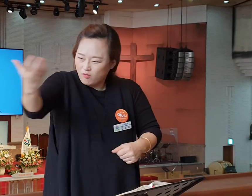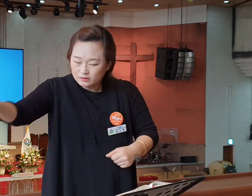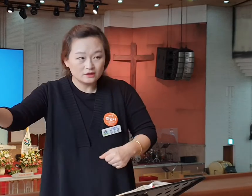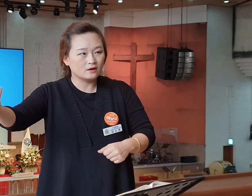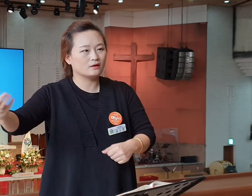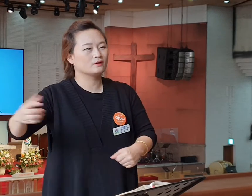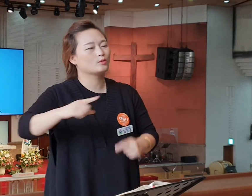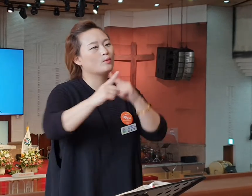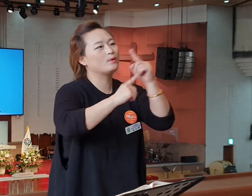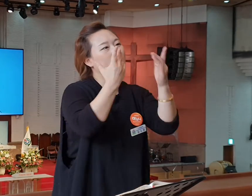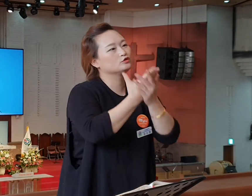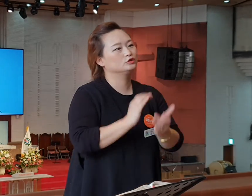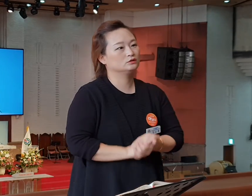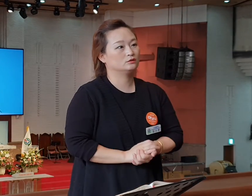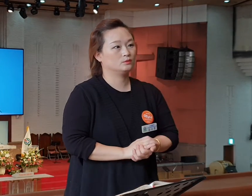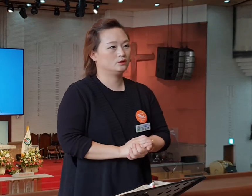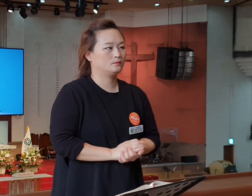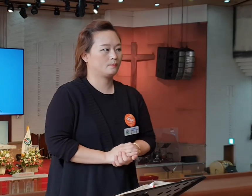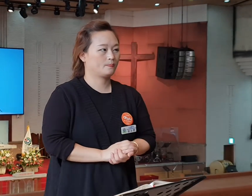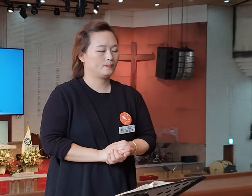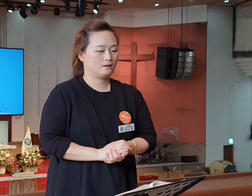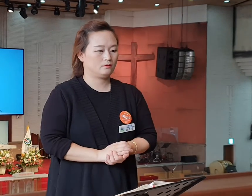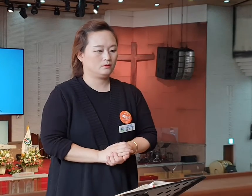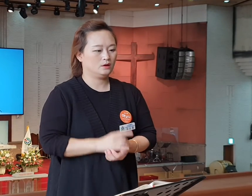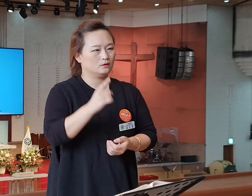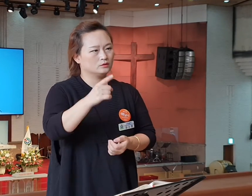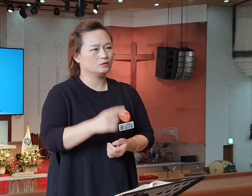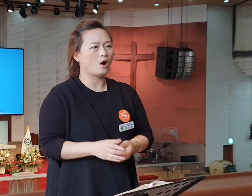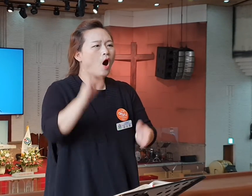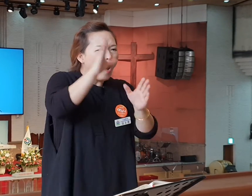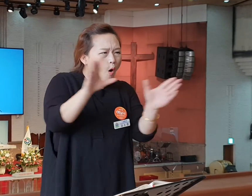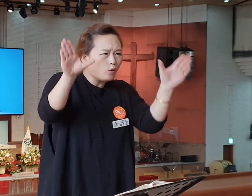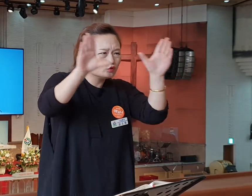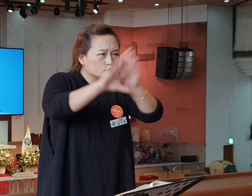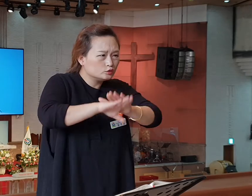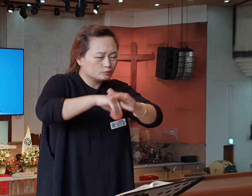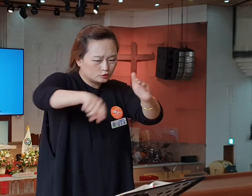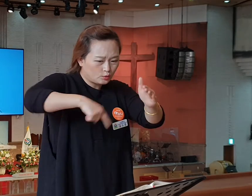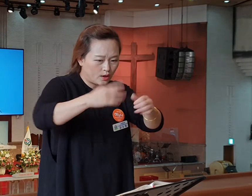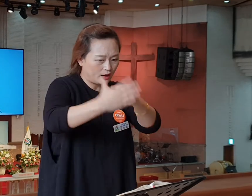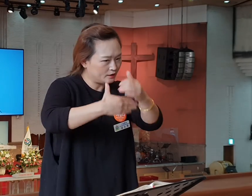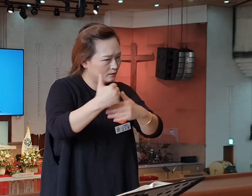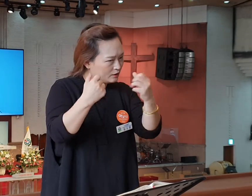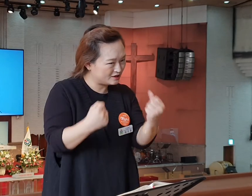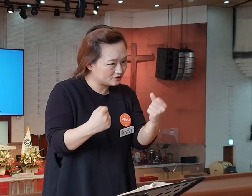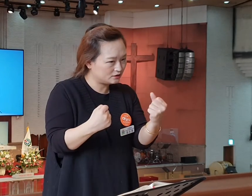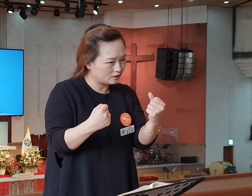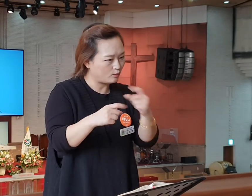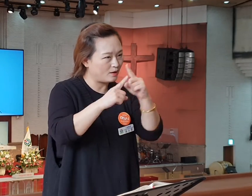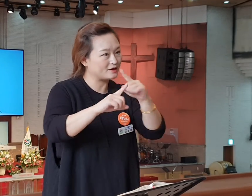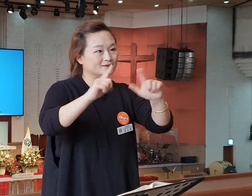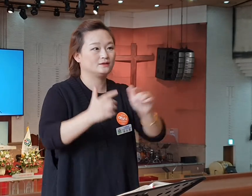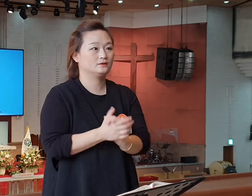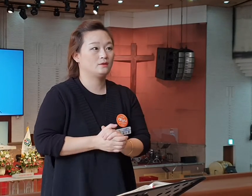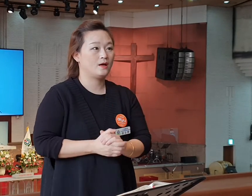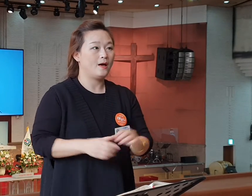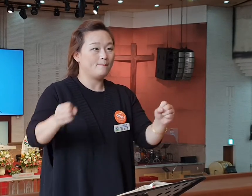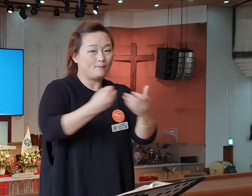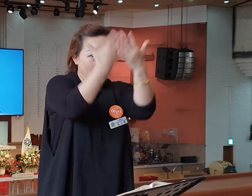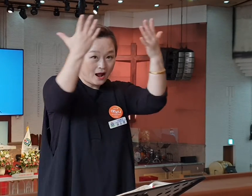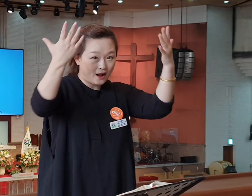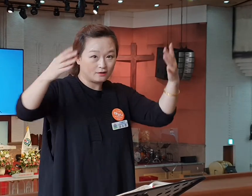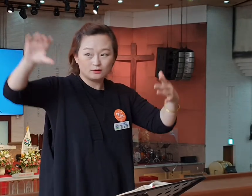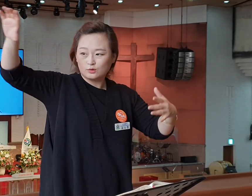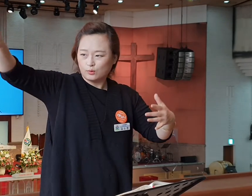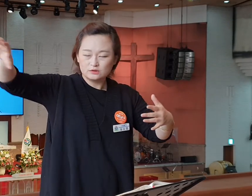사이를 다니는 주님이시기 때문에. 나는 어두운 촛대 사이에 있지 않겠다는 거야. 나는 밝은 촛대들, 그것과